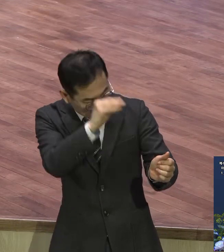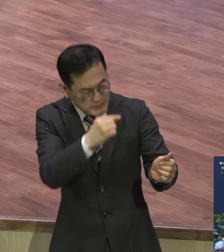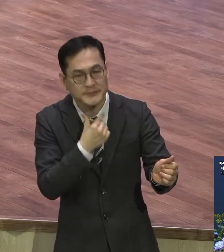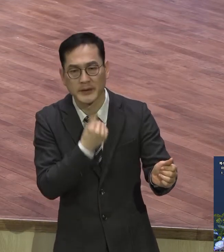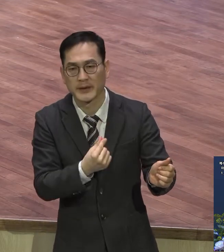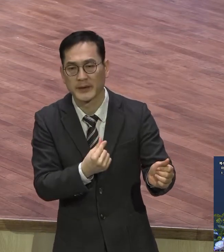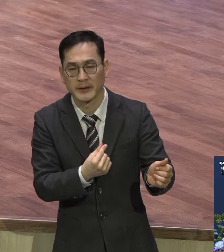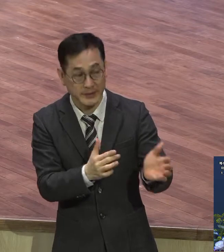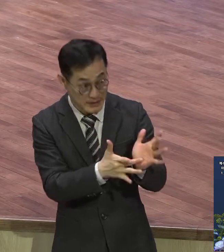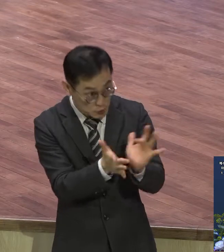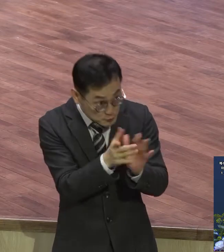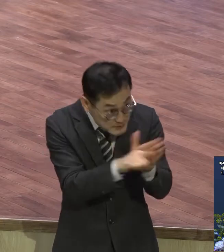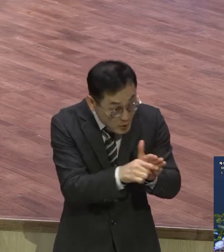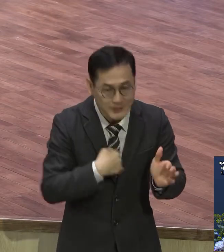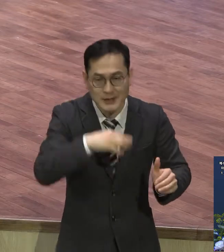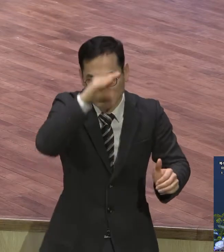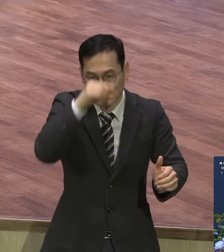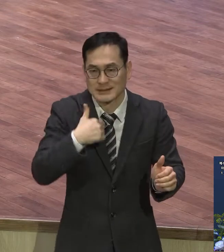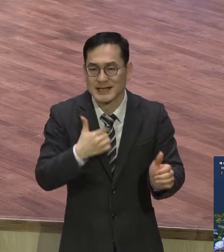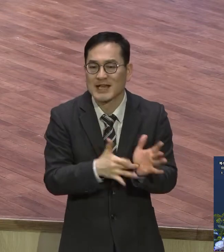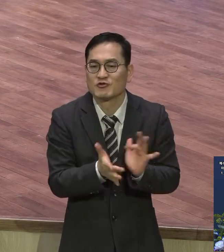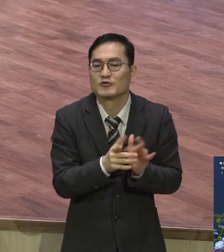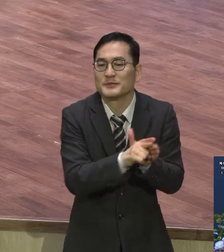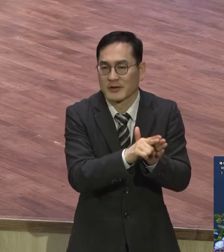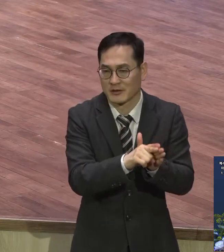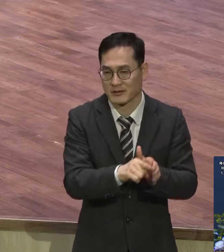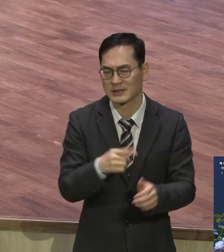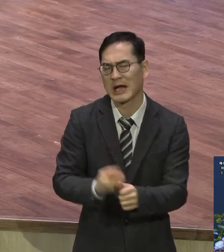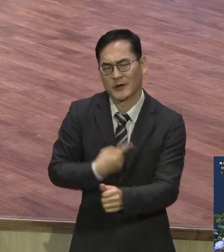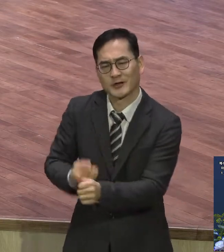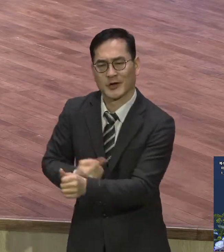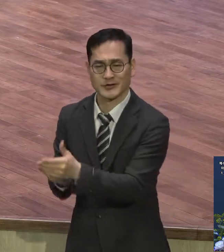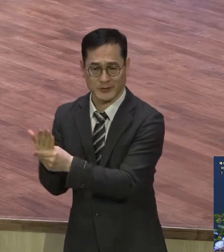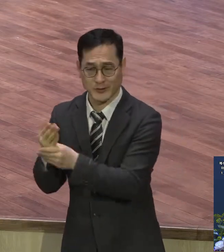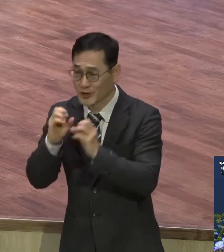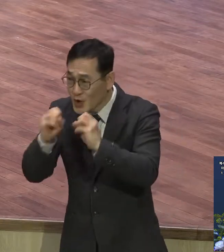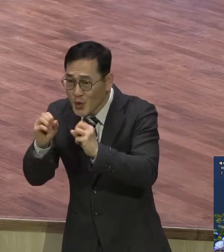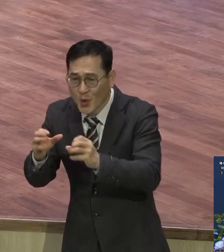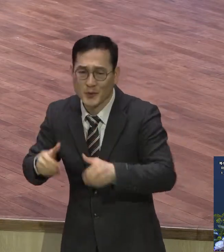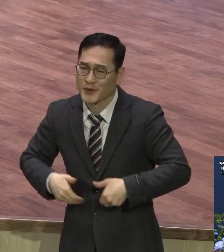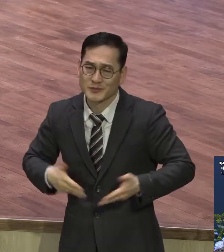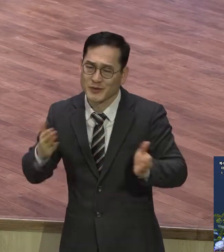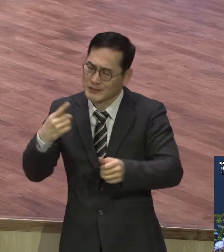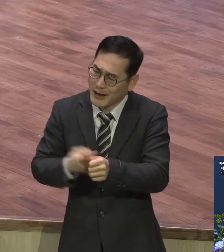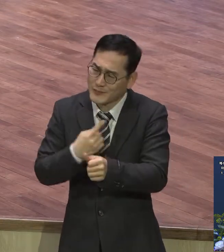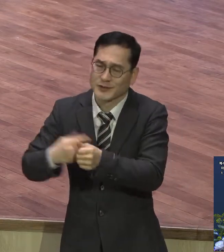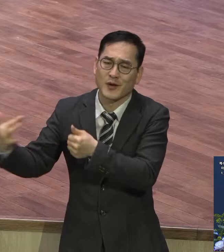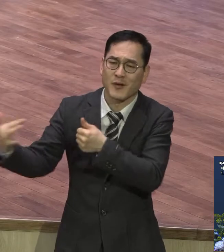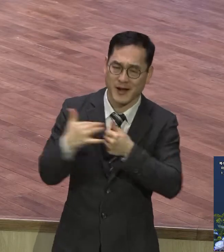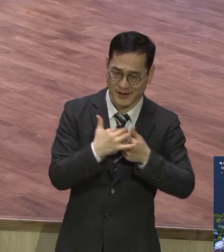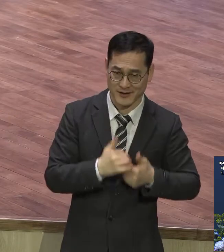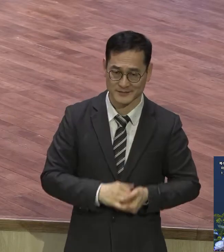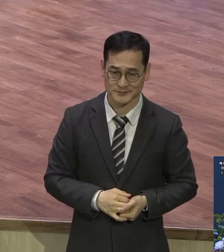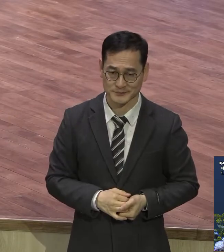축복도 저절로 되어지는 다 억지로 할 게 하나도 없어요 하나님이 다 이렇게 온유한 자에게 주시